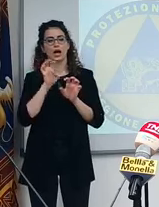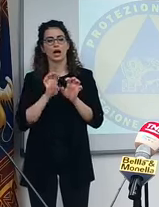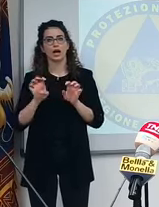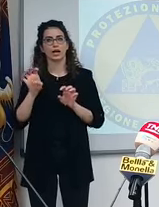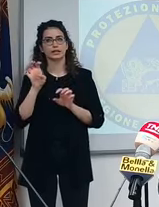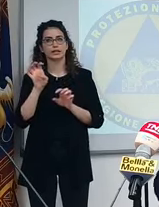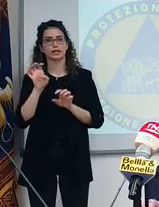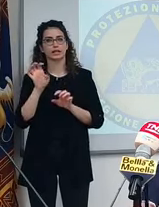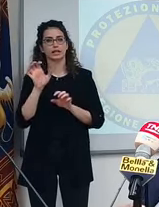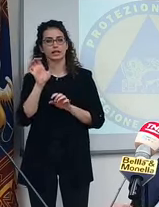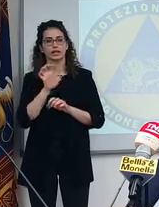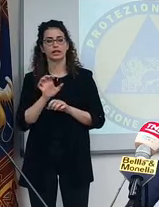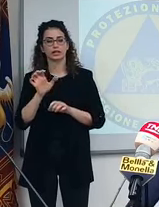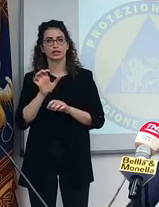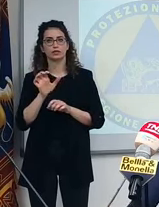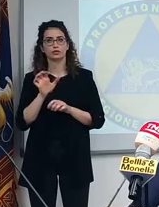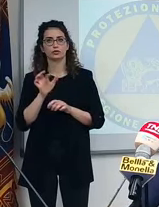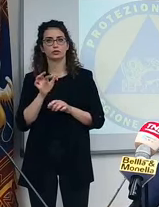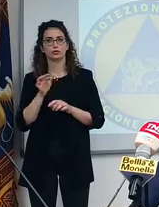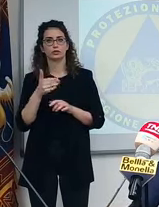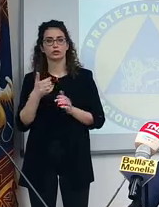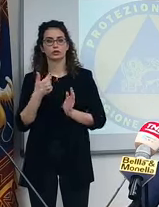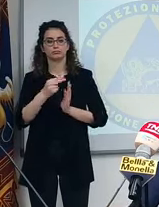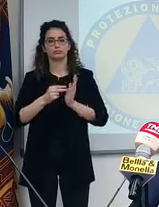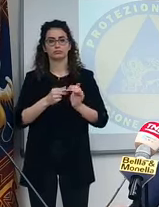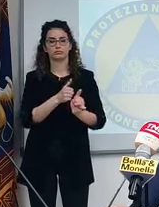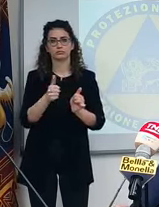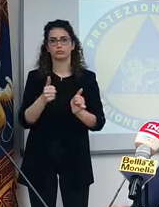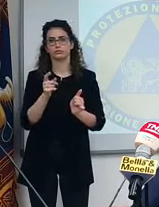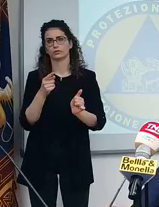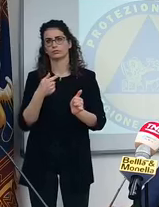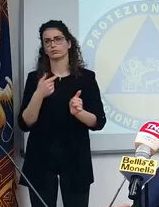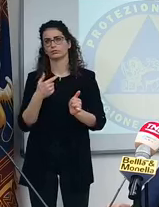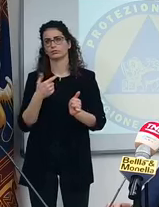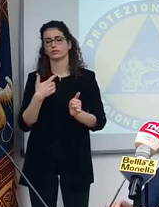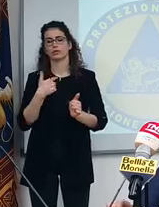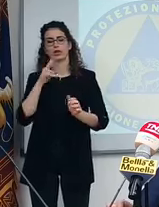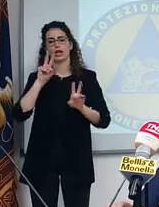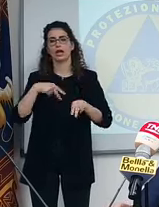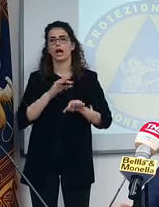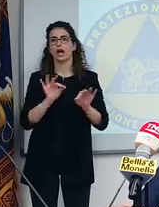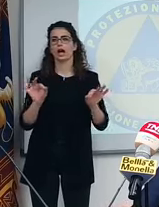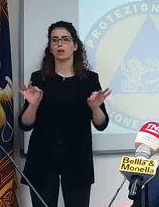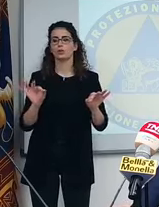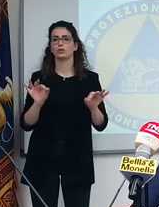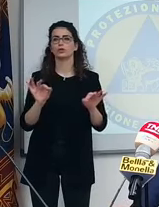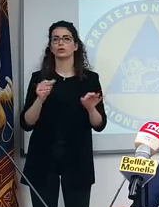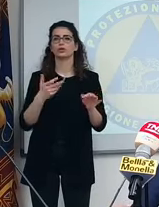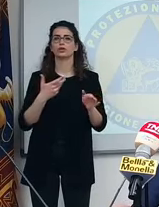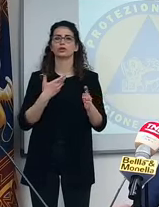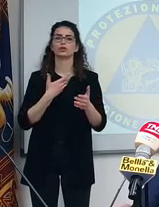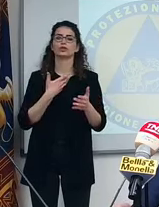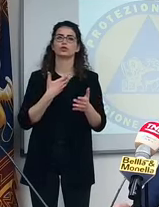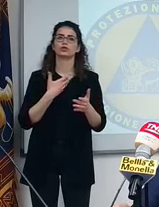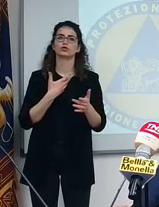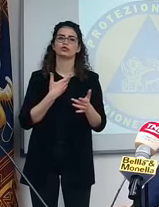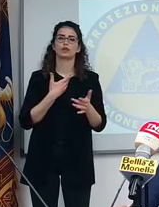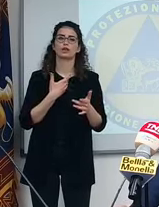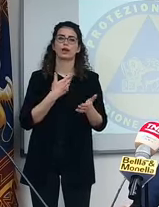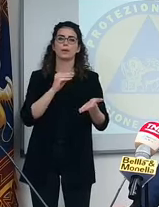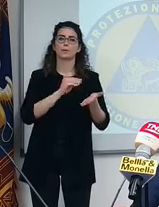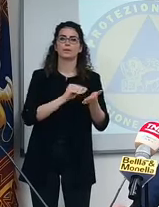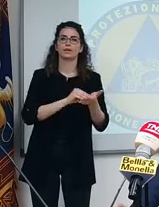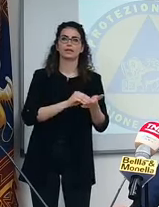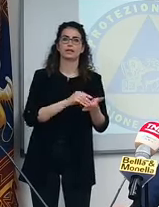'indicazione univoca per tutti, lascerà le province, perché leggo che ci sono, alcuni propongono soluzioni come mandare in presenza solo le prime